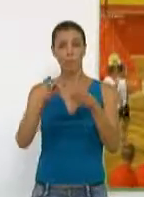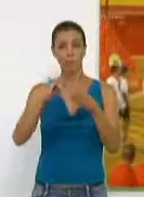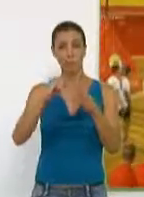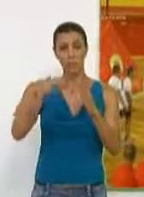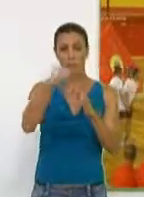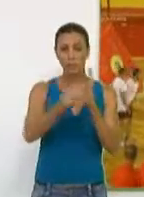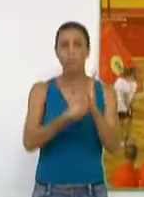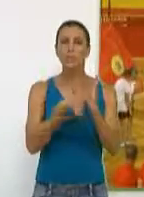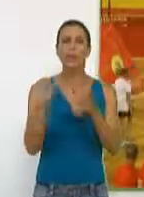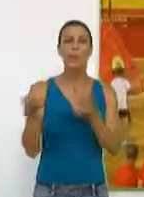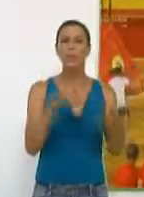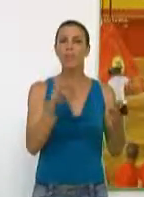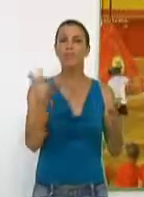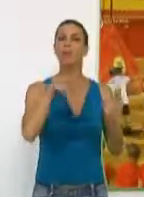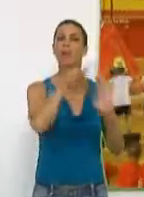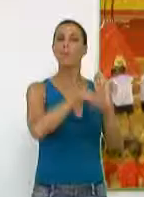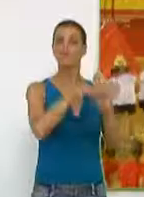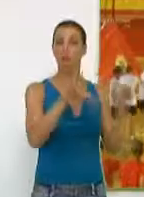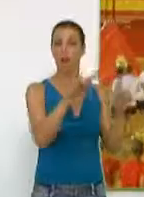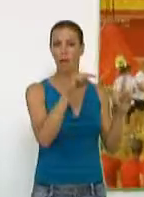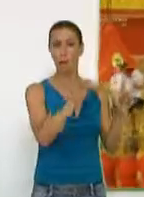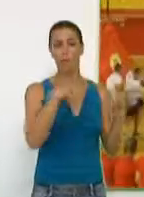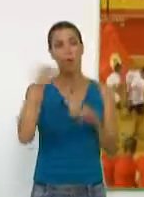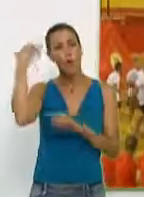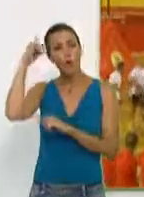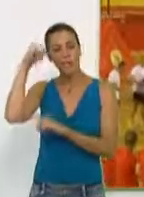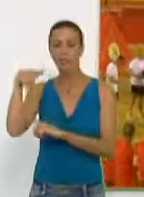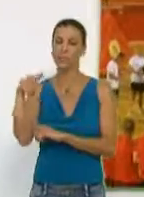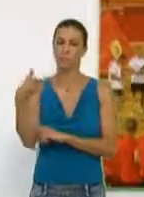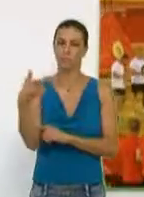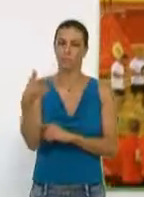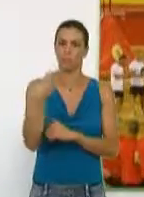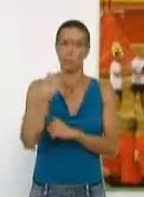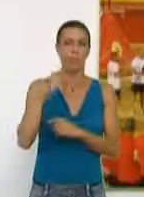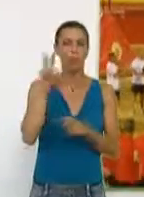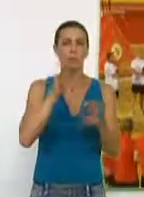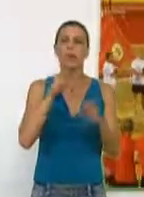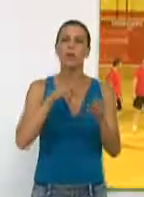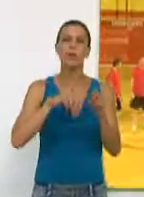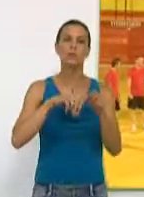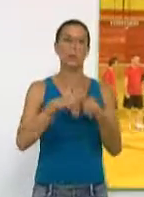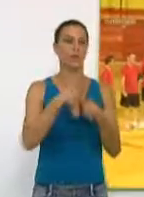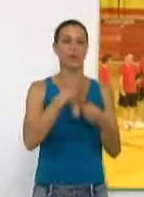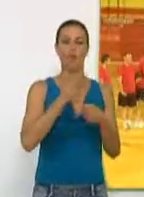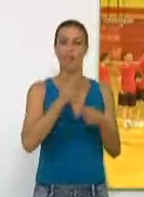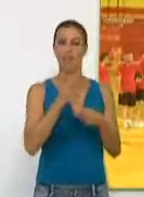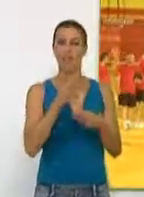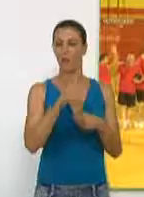inscritos son similares a las del programa. Las vaquillas hicieron lo imposible porque los concursantes ganaran las